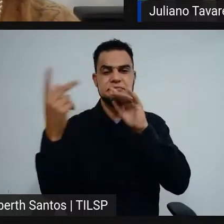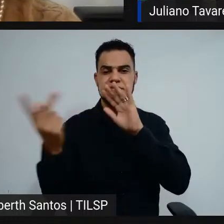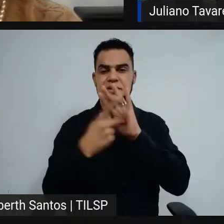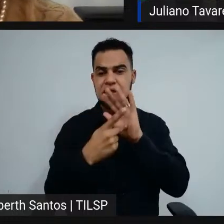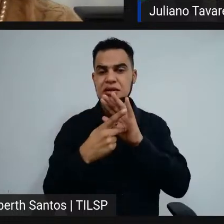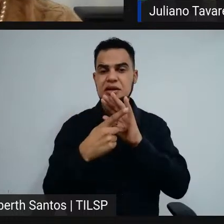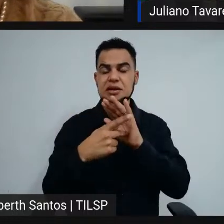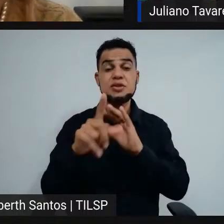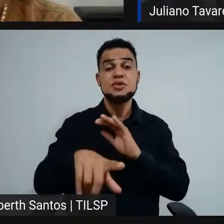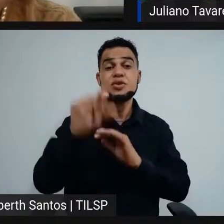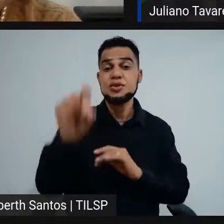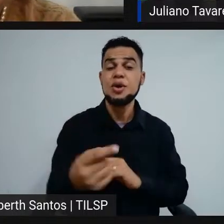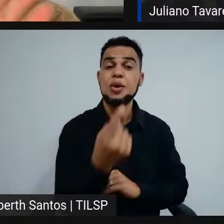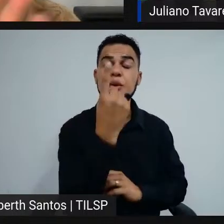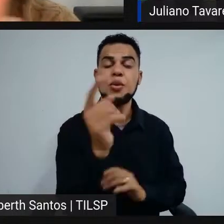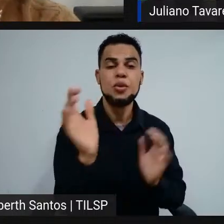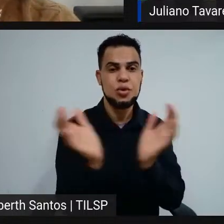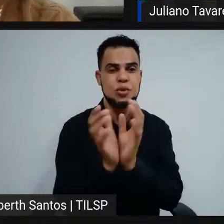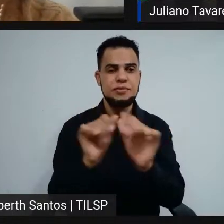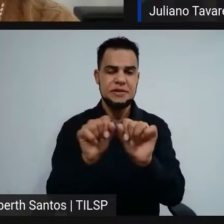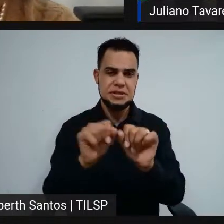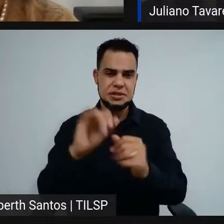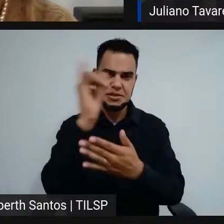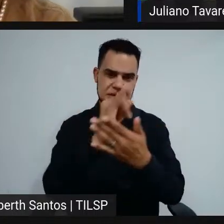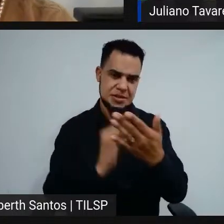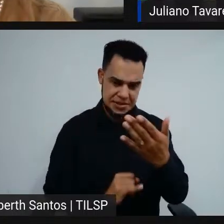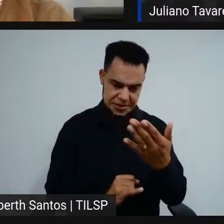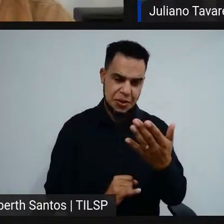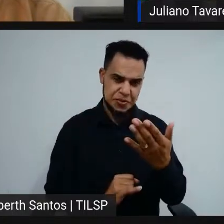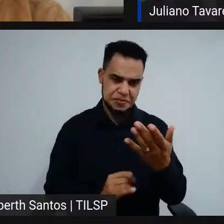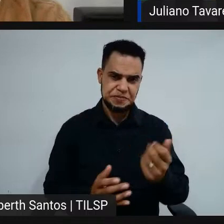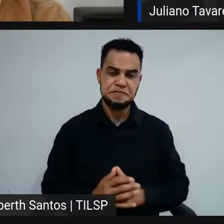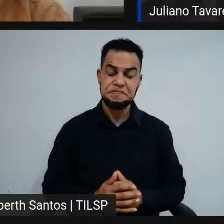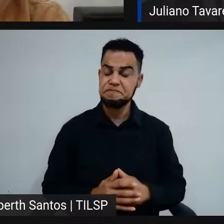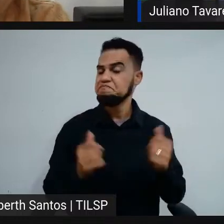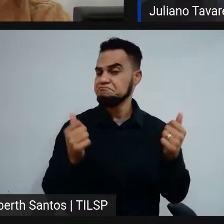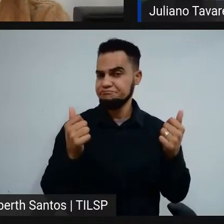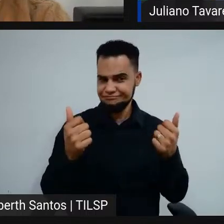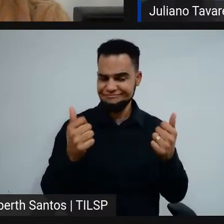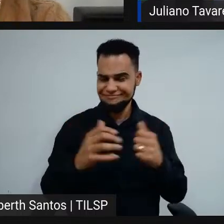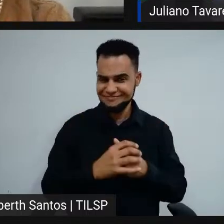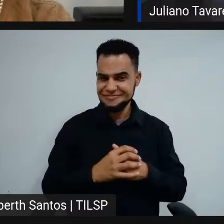grupo na hora de fazer a inscrição. Beleza, Vilma. Então,